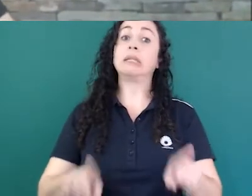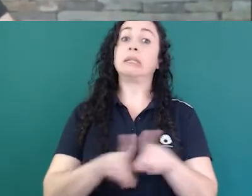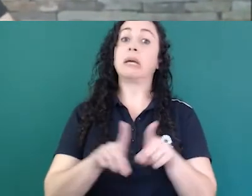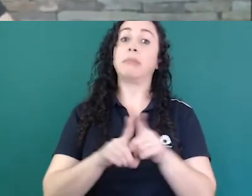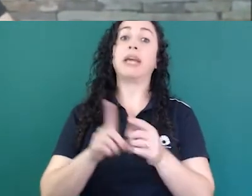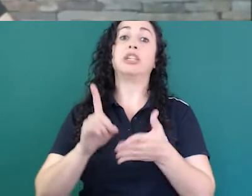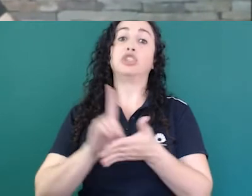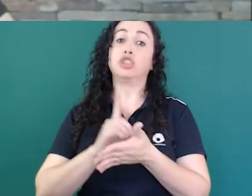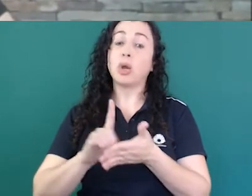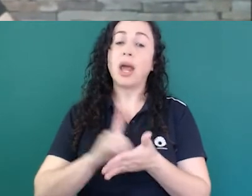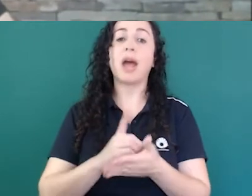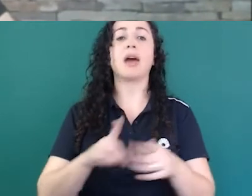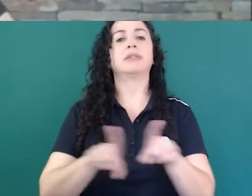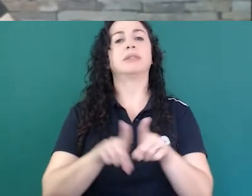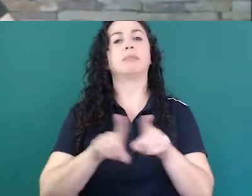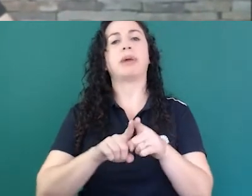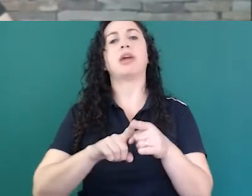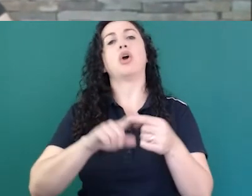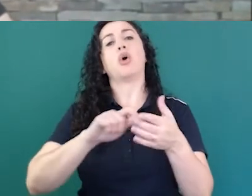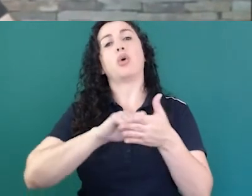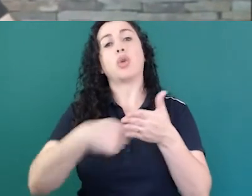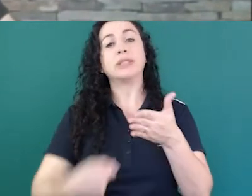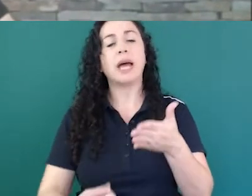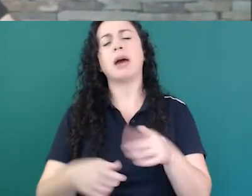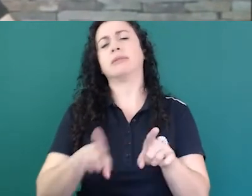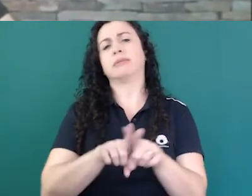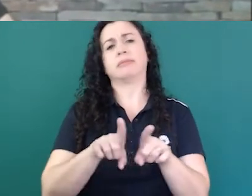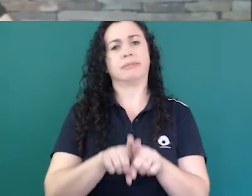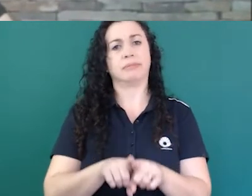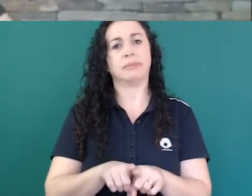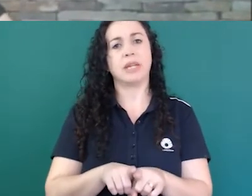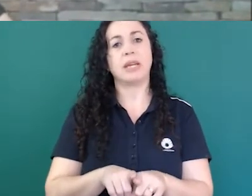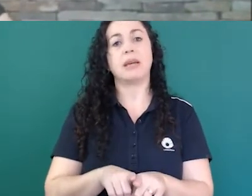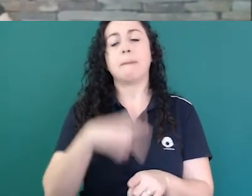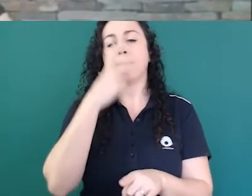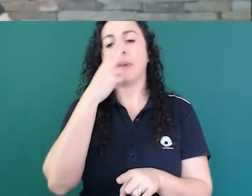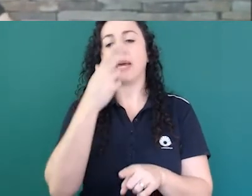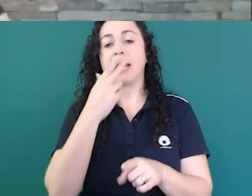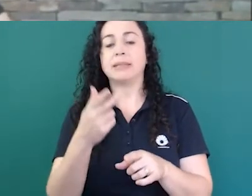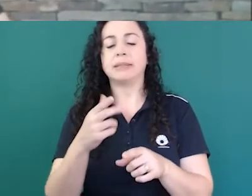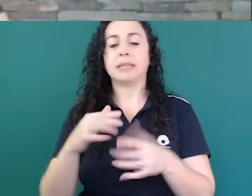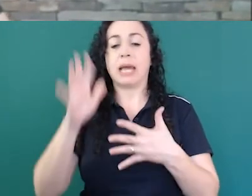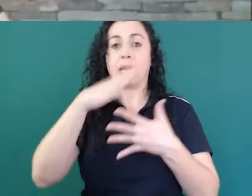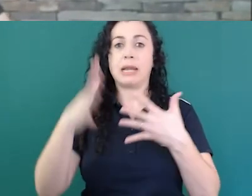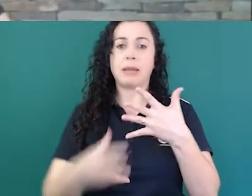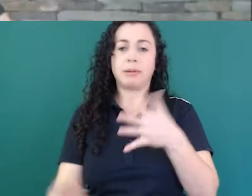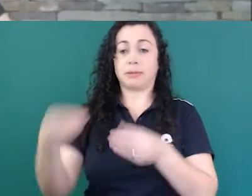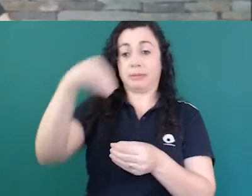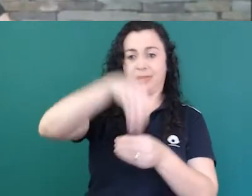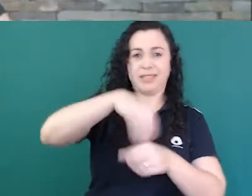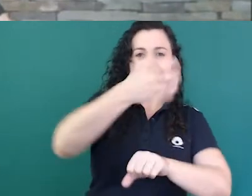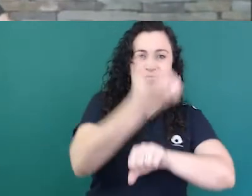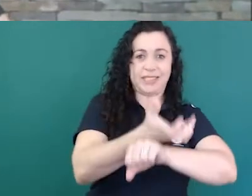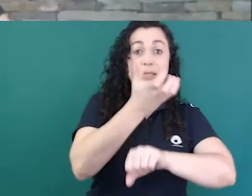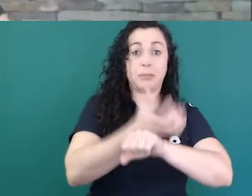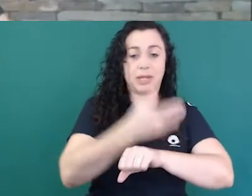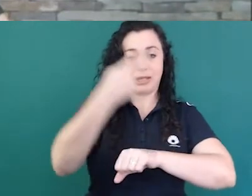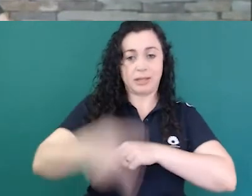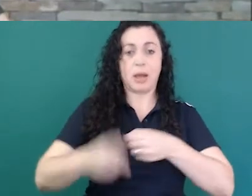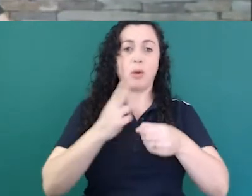acho que a própria inclusão de libras nas disciplinas da universidade tanto nas licenciaturas quanto no curso